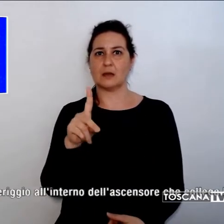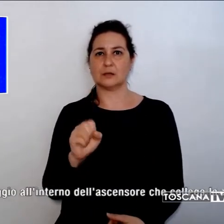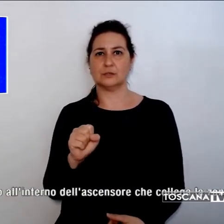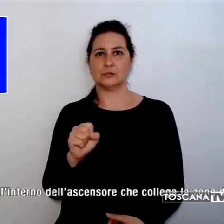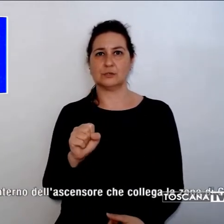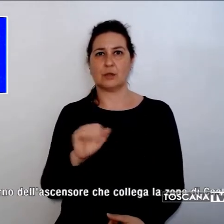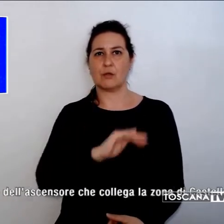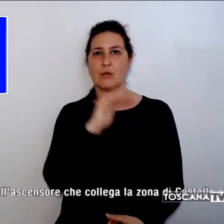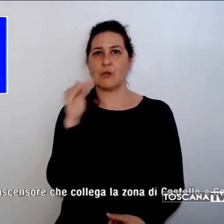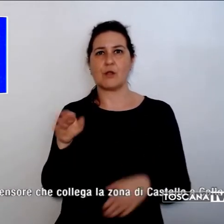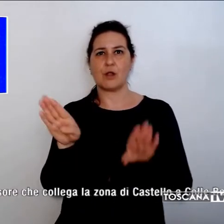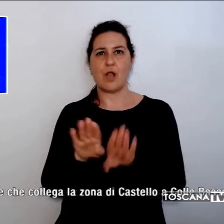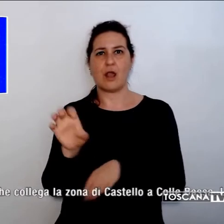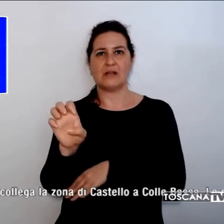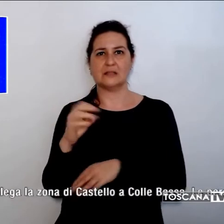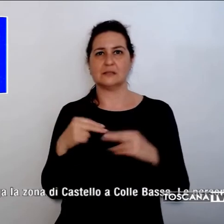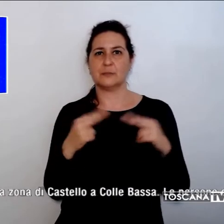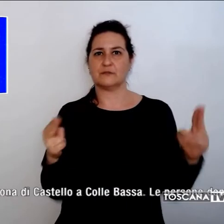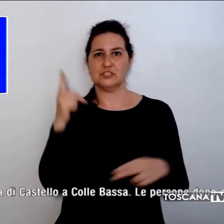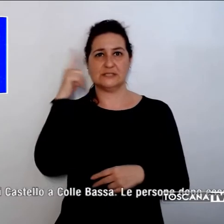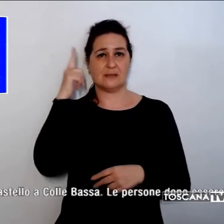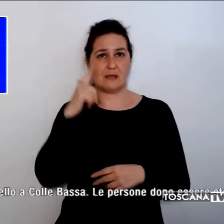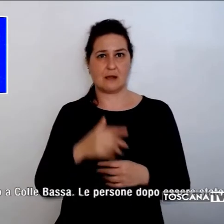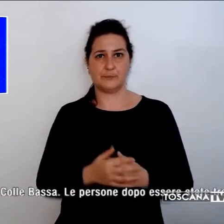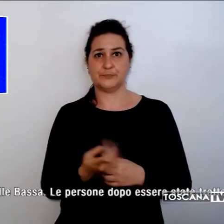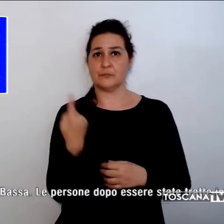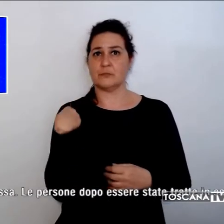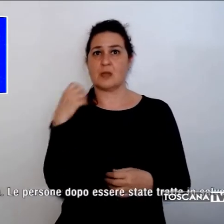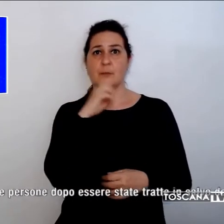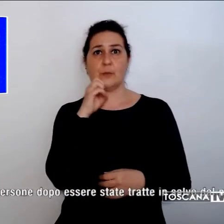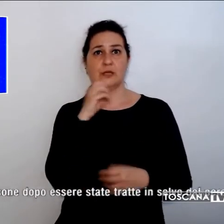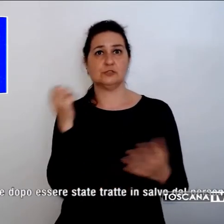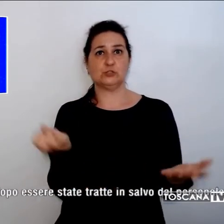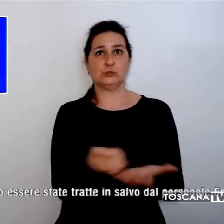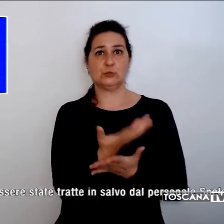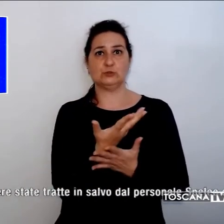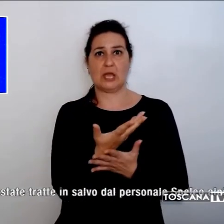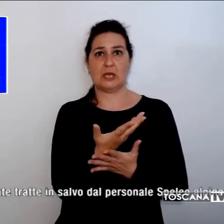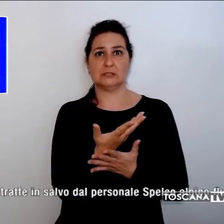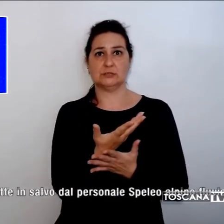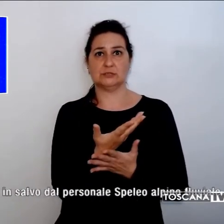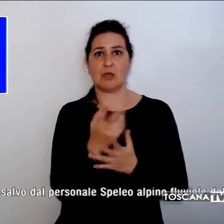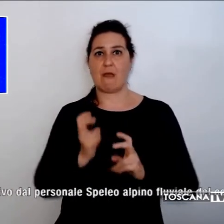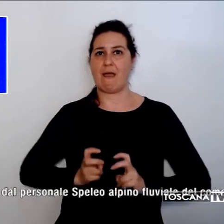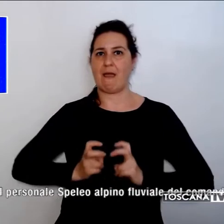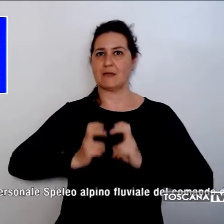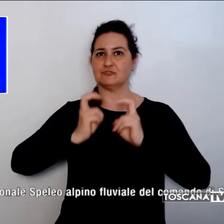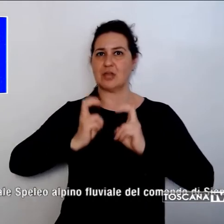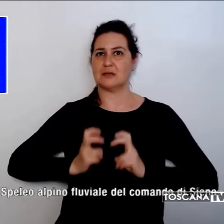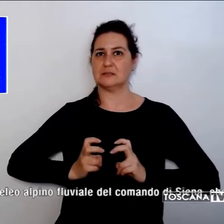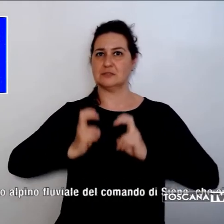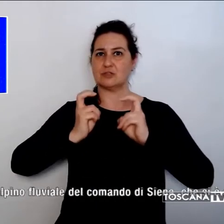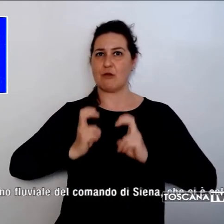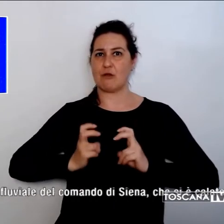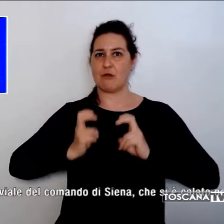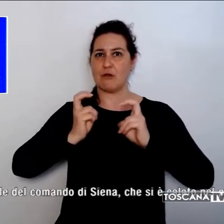in provincia di Siena. È successo ieri pomeriggio all'interno dell'ascensore che collega la zona di